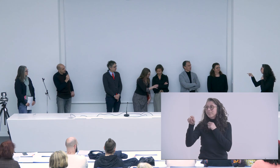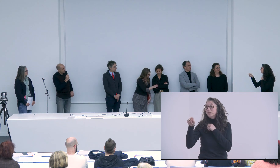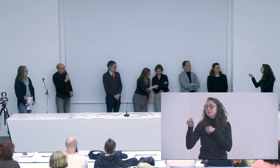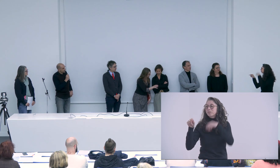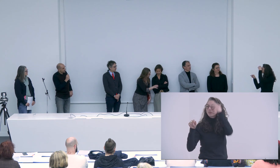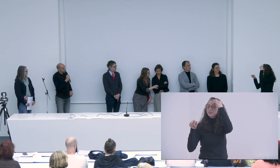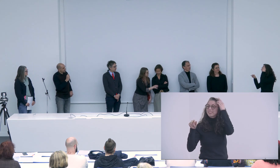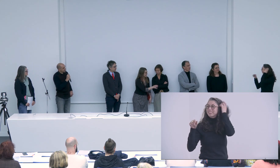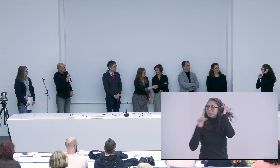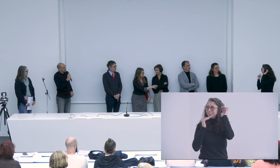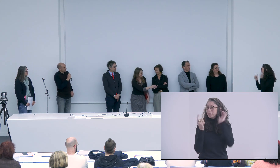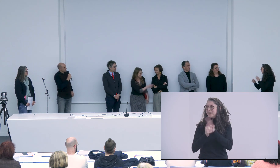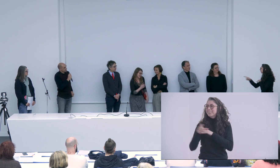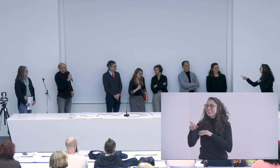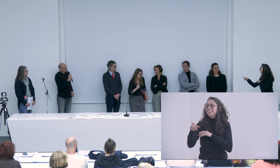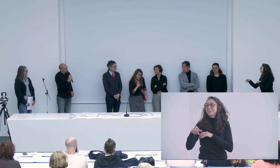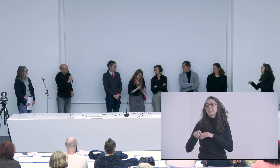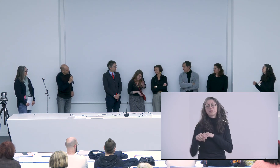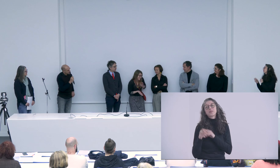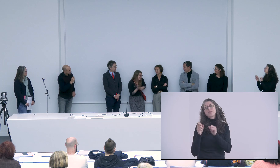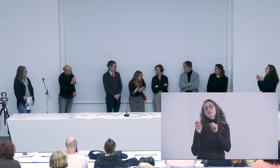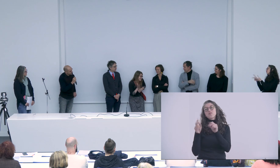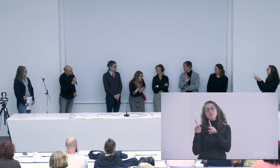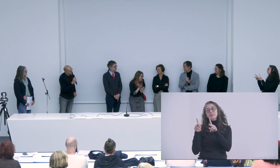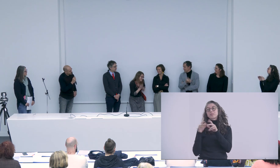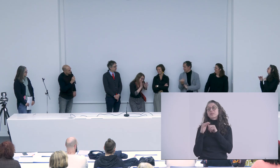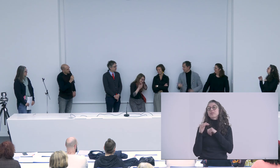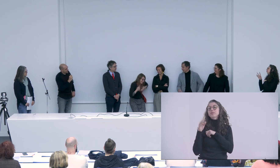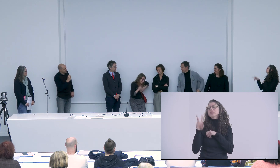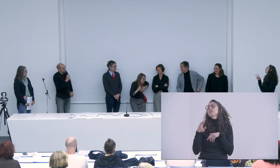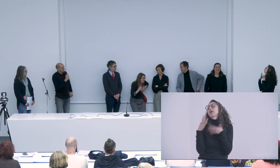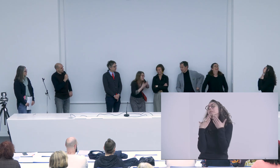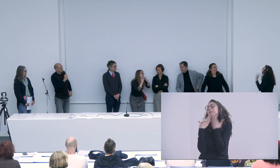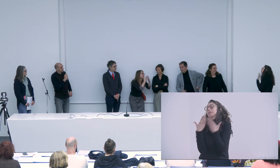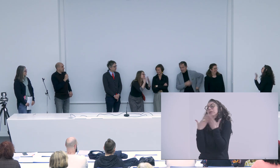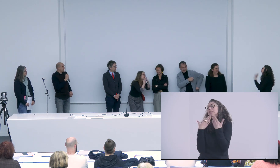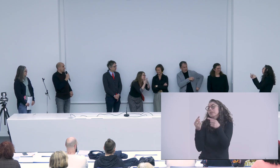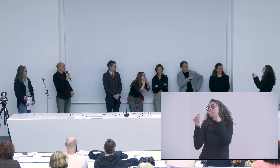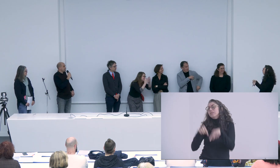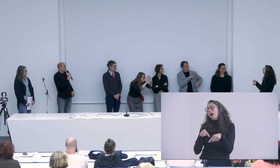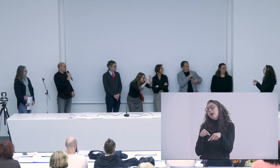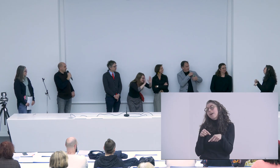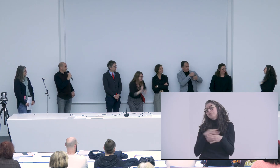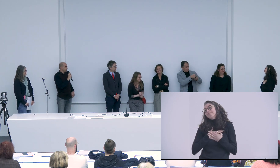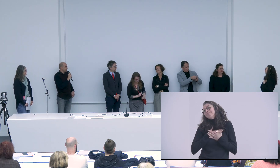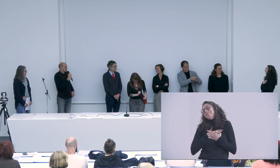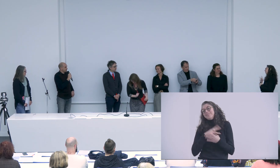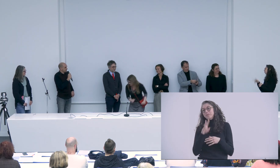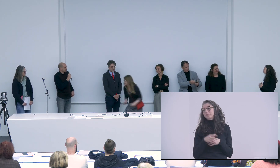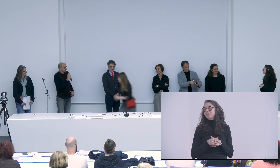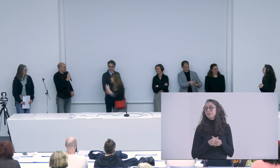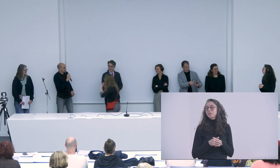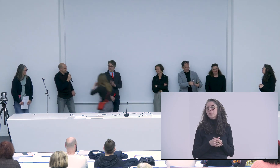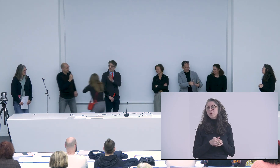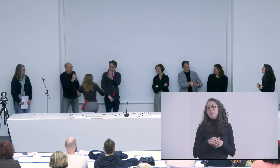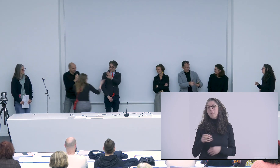merci Victoria vous êtes pressé de partir peut-être ah ok ok très bien merci merci beaucoup merci d'être venu